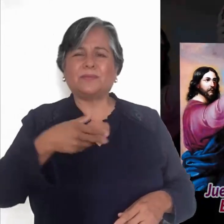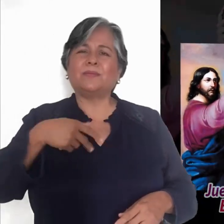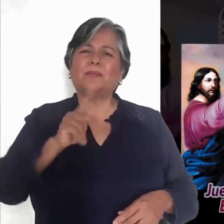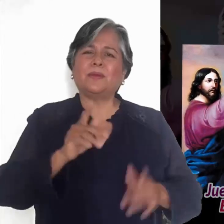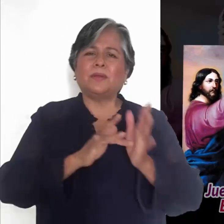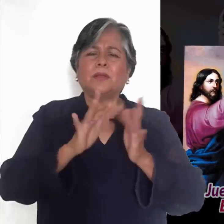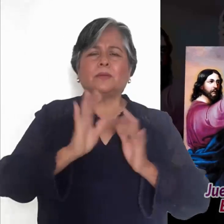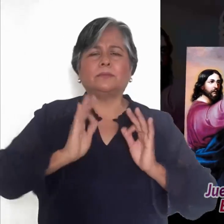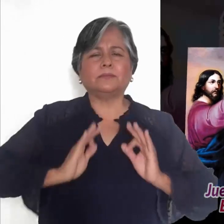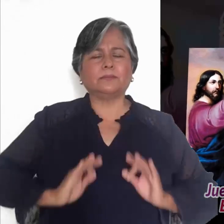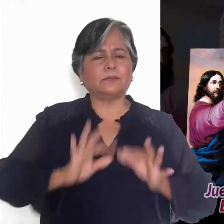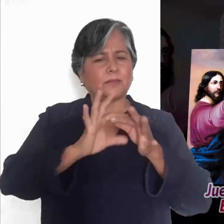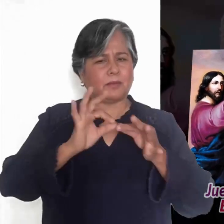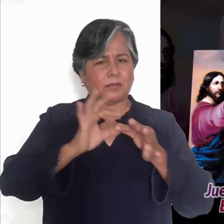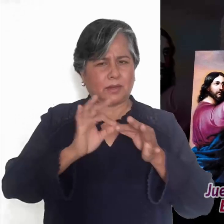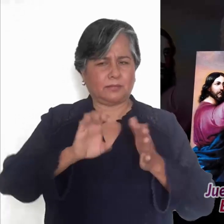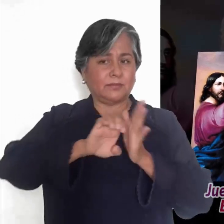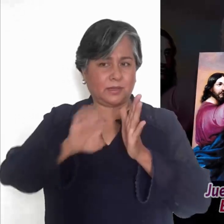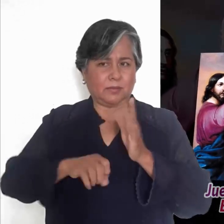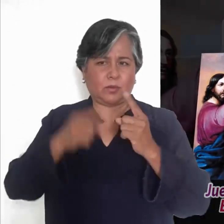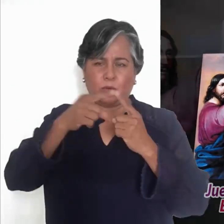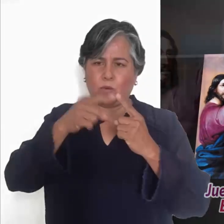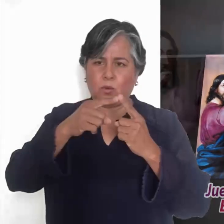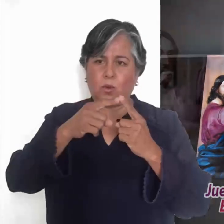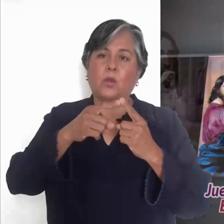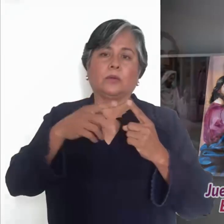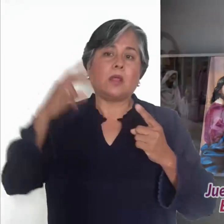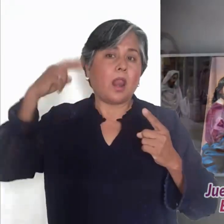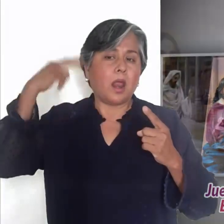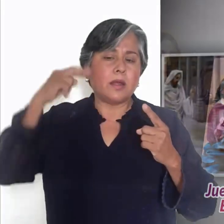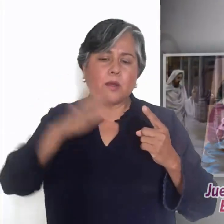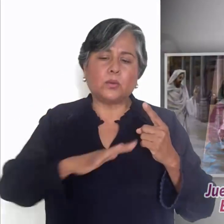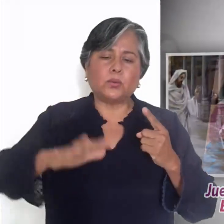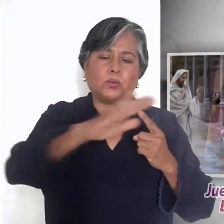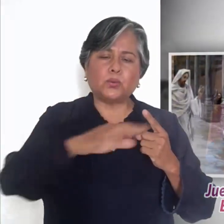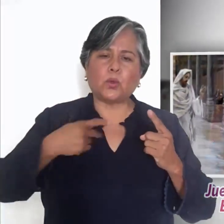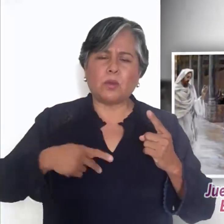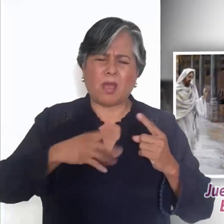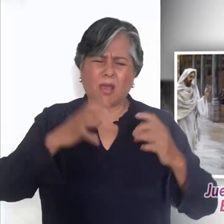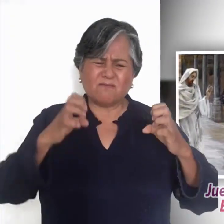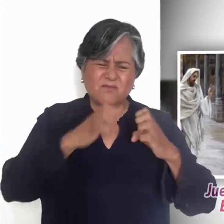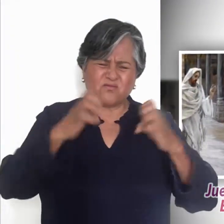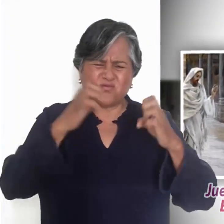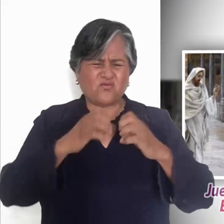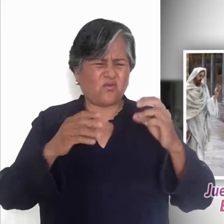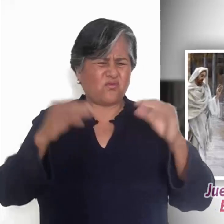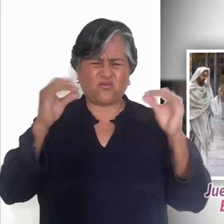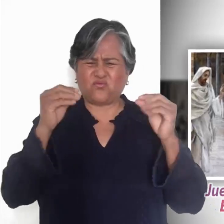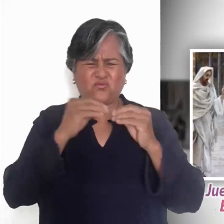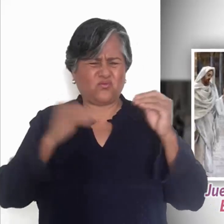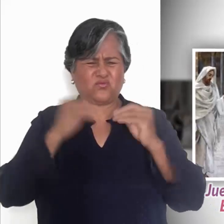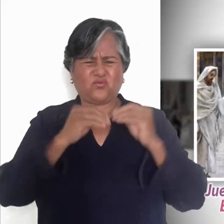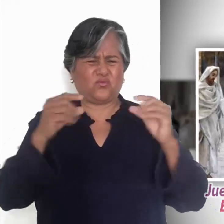malas intenciones, les dijo, Todo reino dividido por luchas internas va a la ruina y se